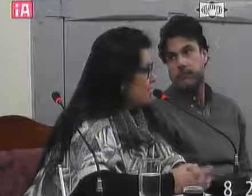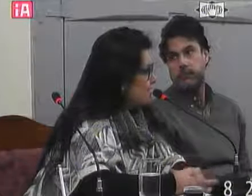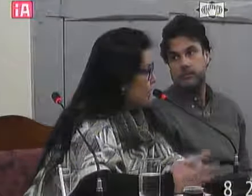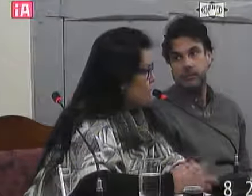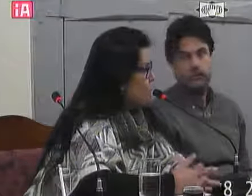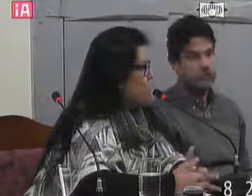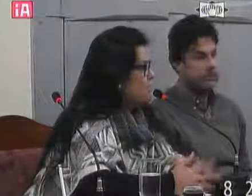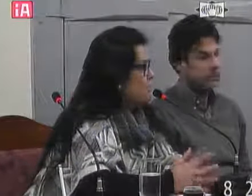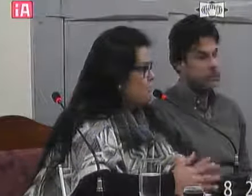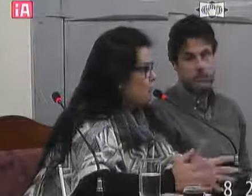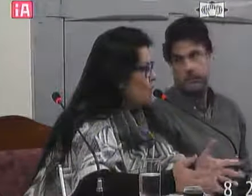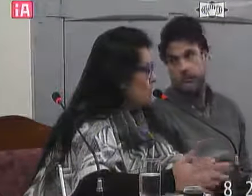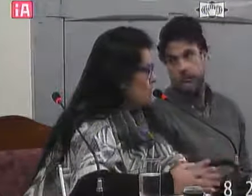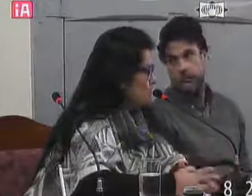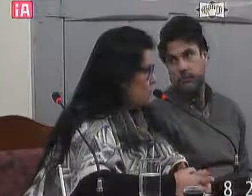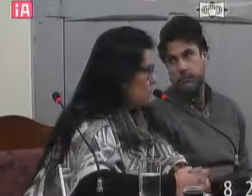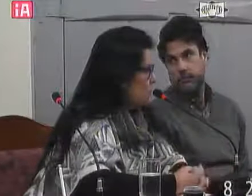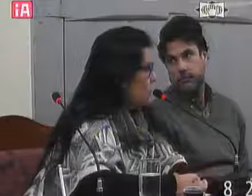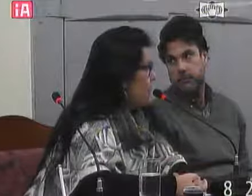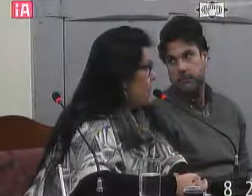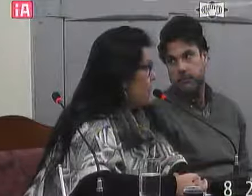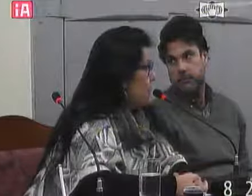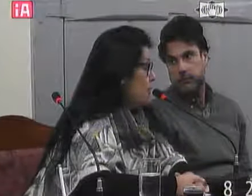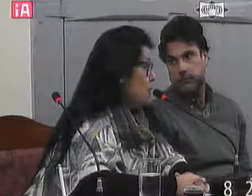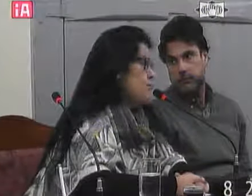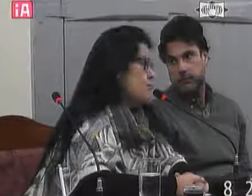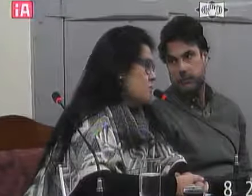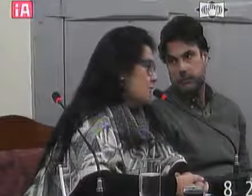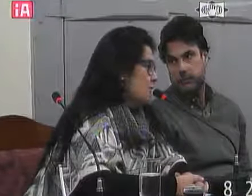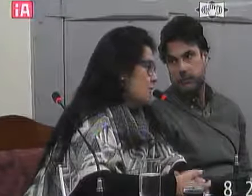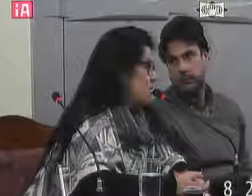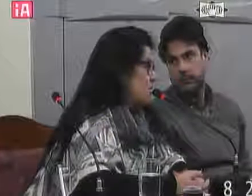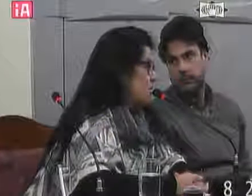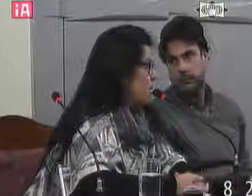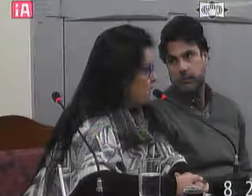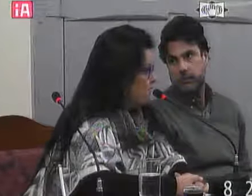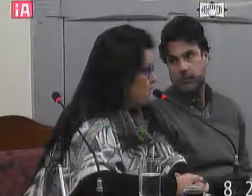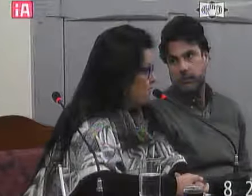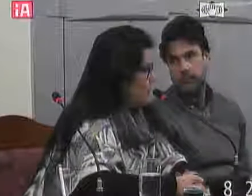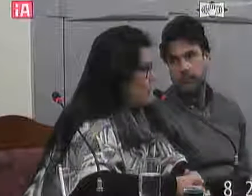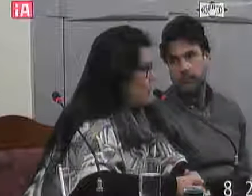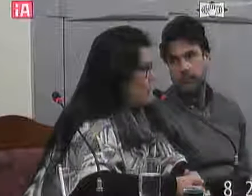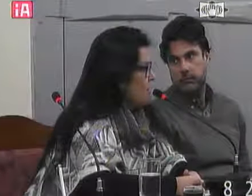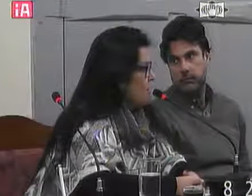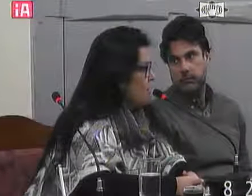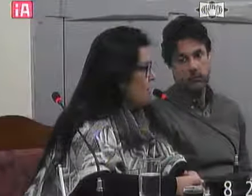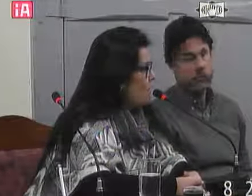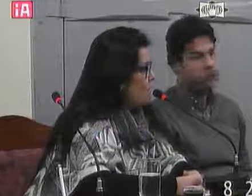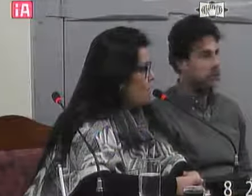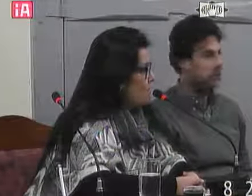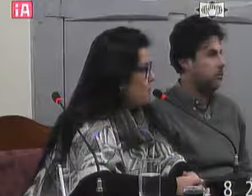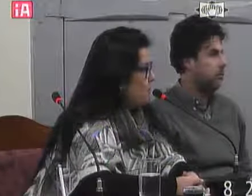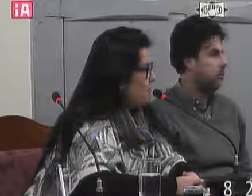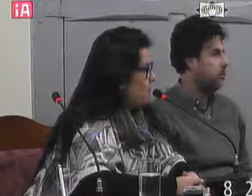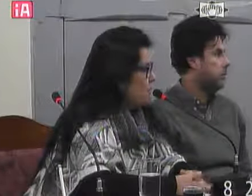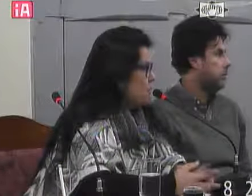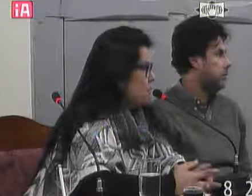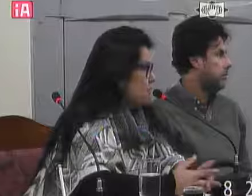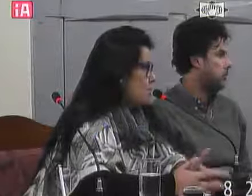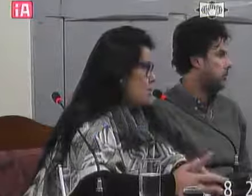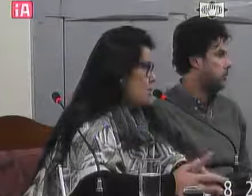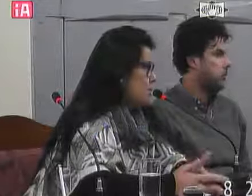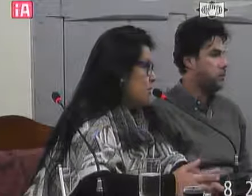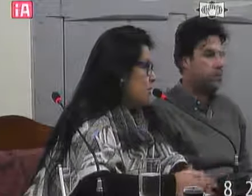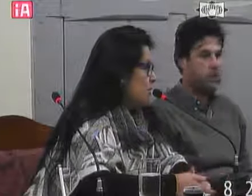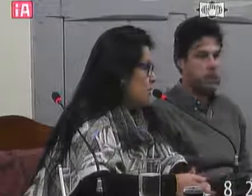serem adaptadas novamente cada uma e sua turma que pelo menos nos horários de pico que se coloque uma pessoa né